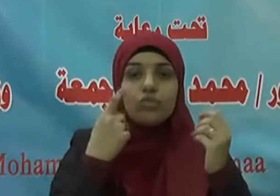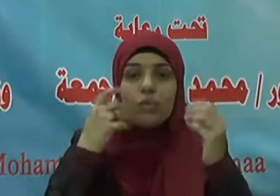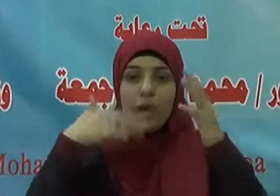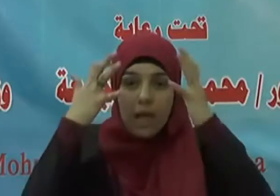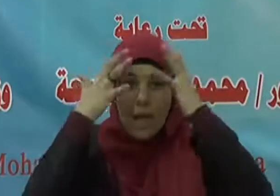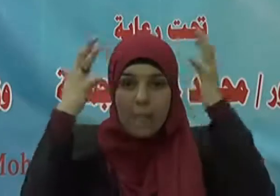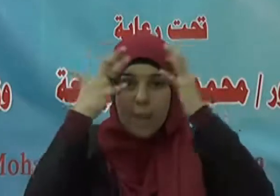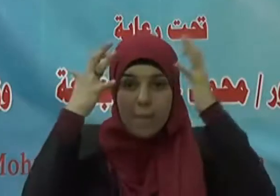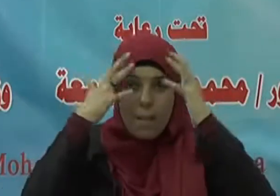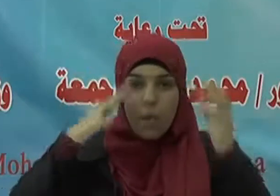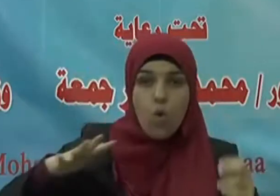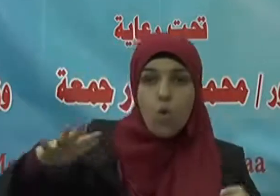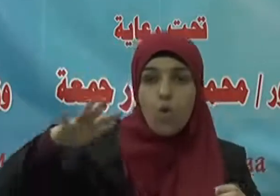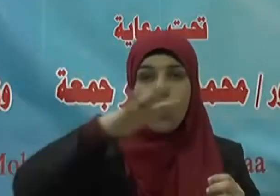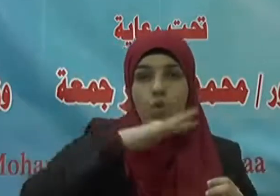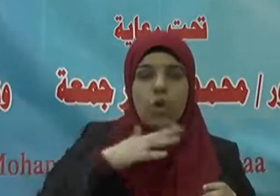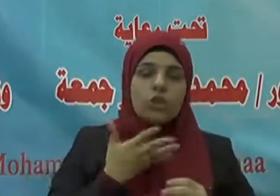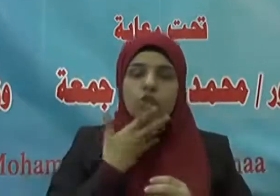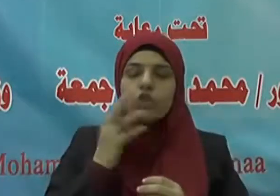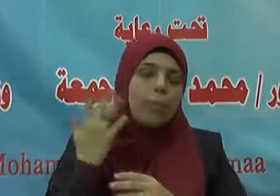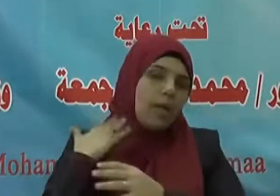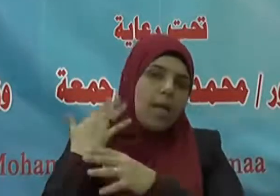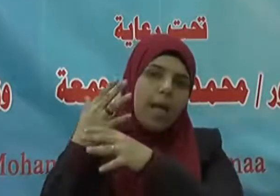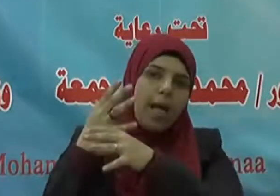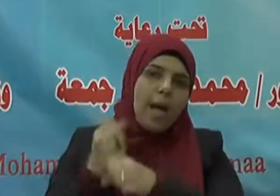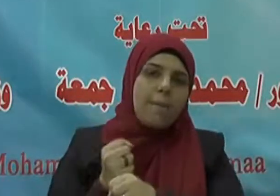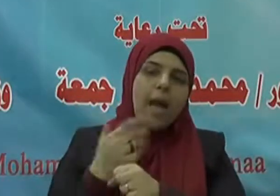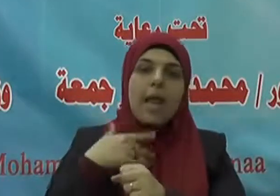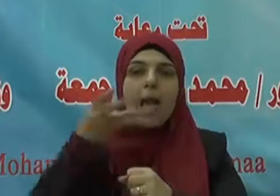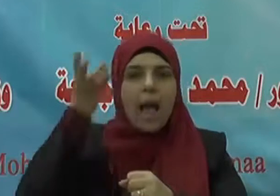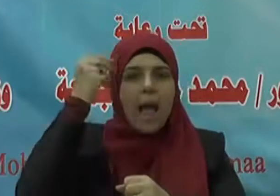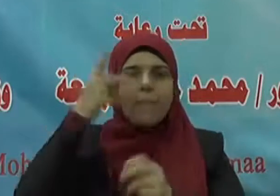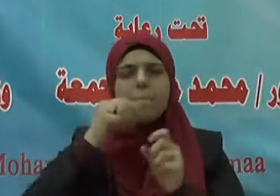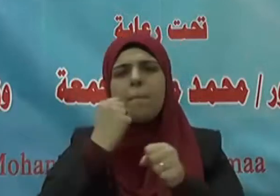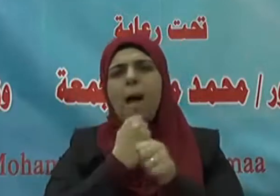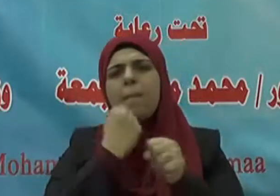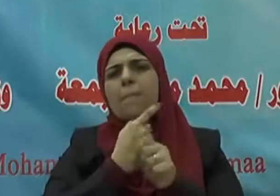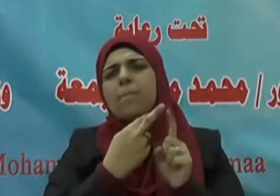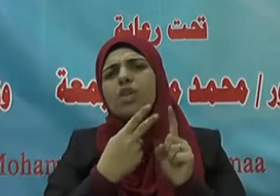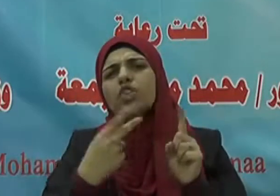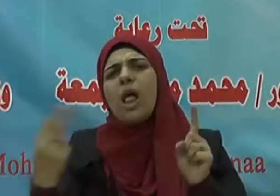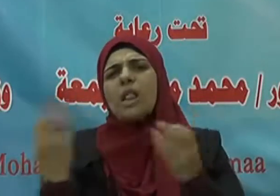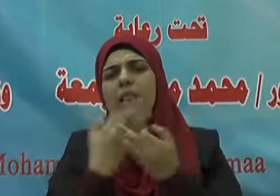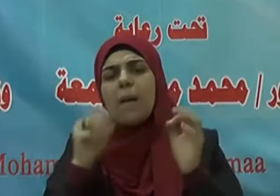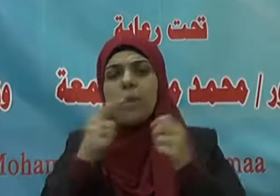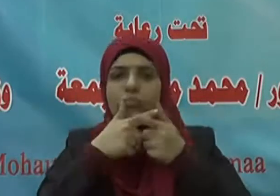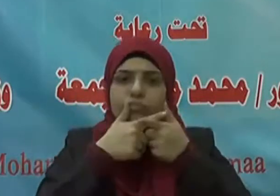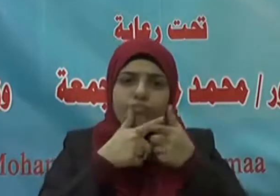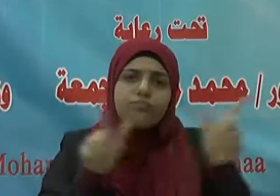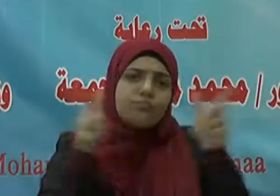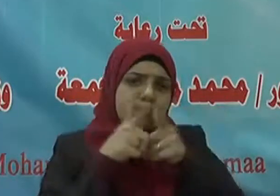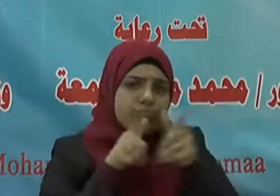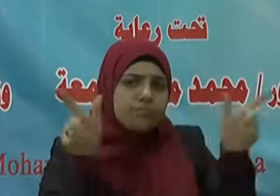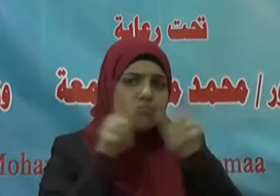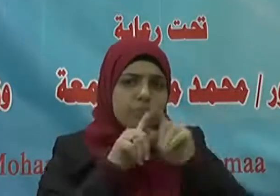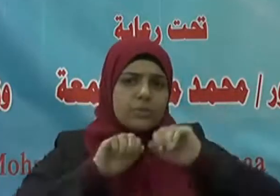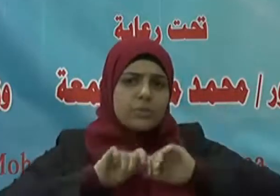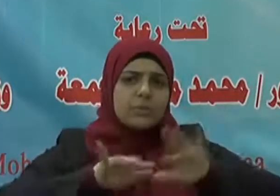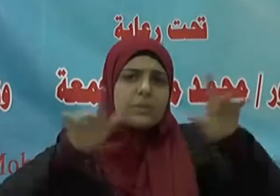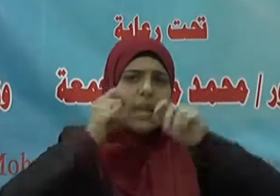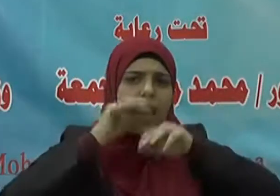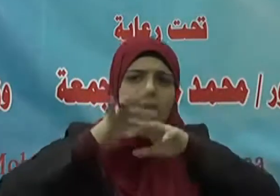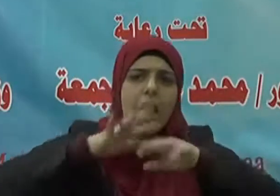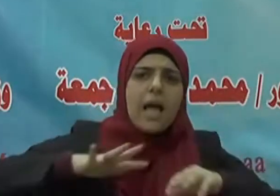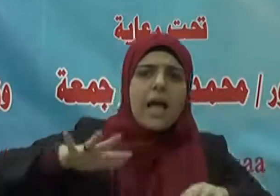جد علماؤنا القدامى في حمل أمانة العلم في كل مجالاته وبلغوا رسالته